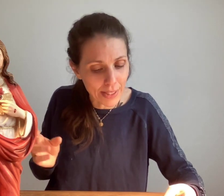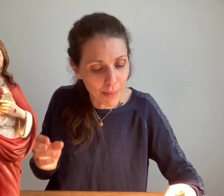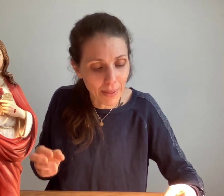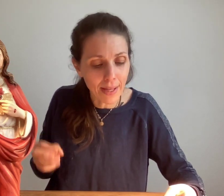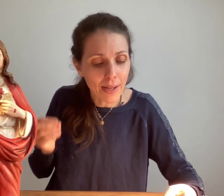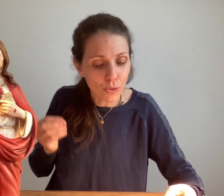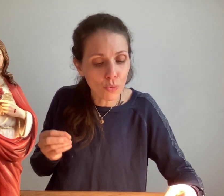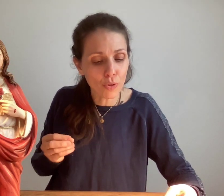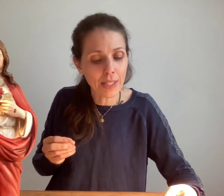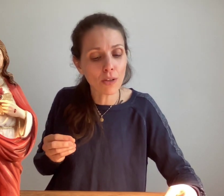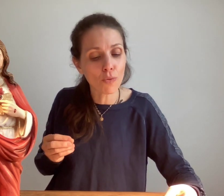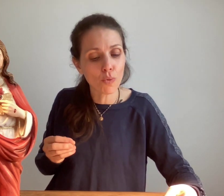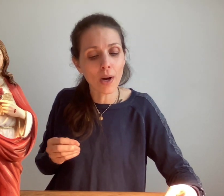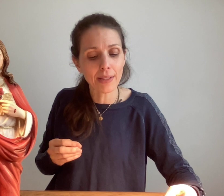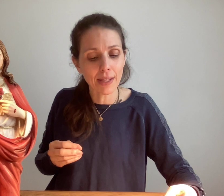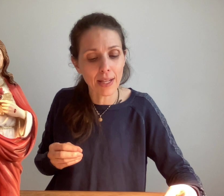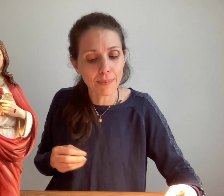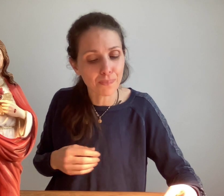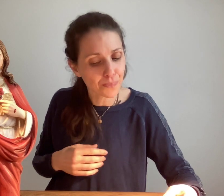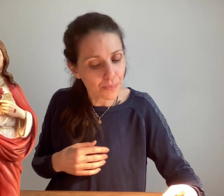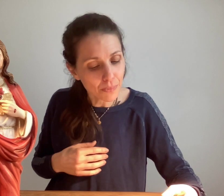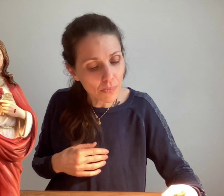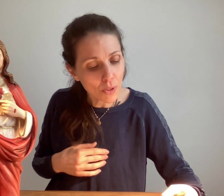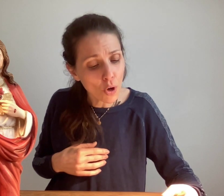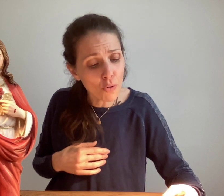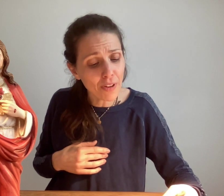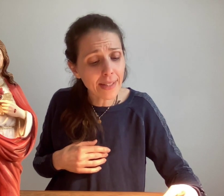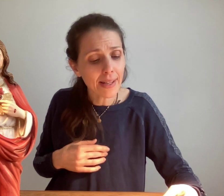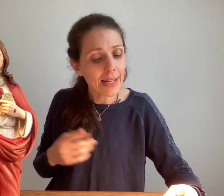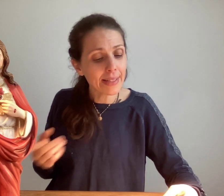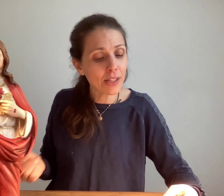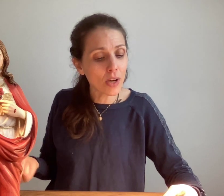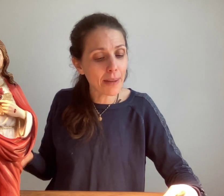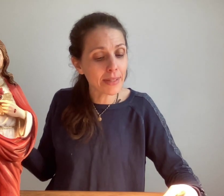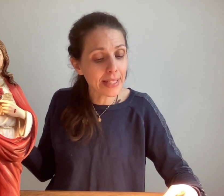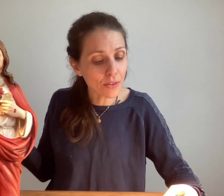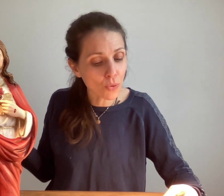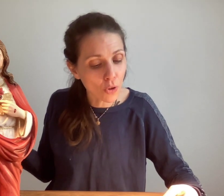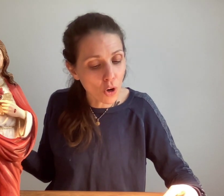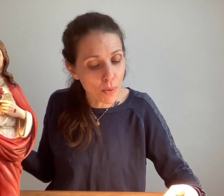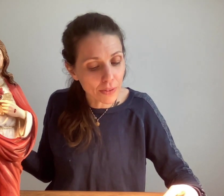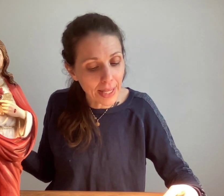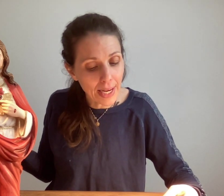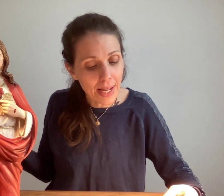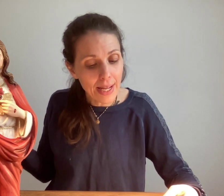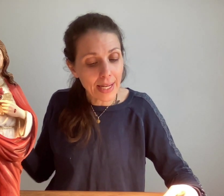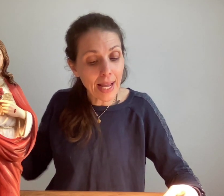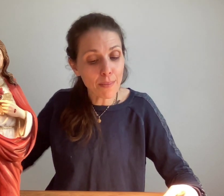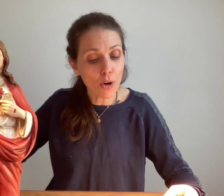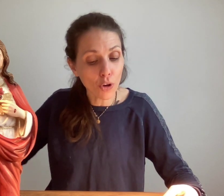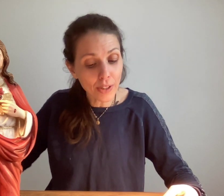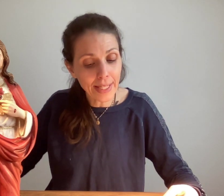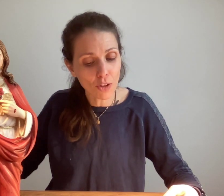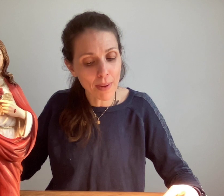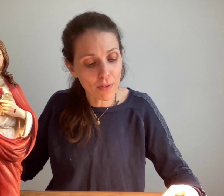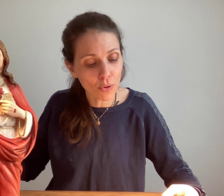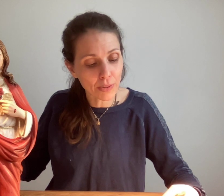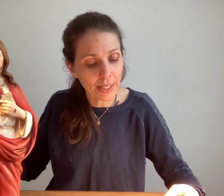les appeler nouveau-nés dans le vouloir éternel. En fait, dès que l'âme quitte son corps mortel, l'âme renaît dans ma volonté